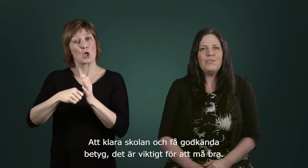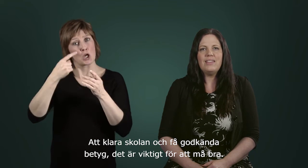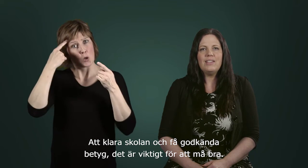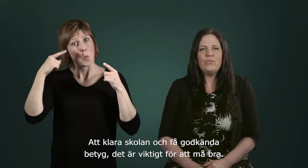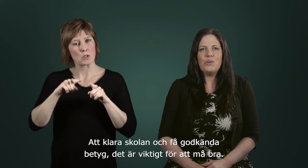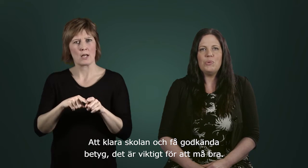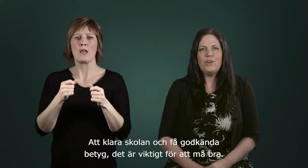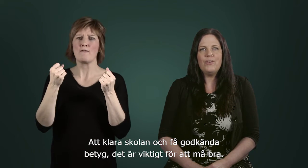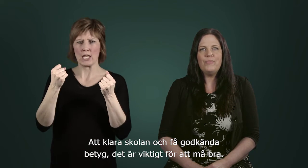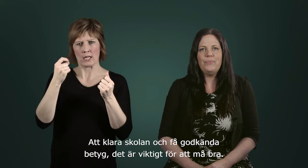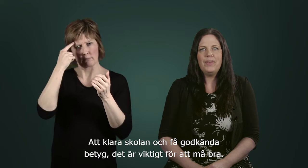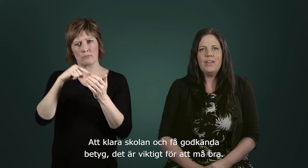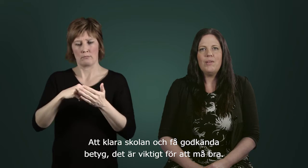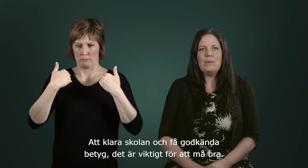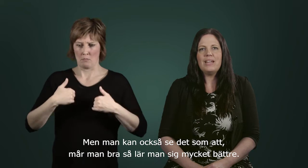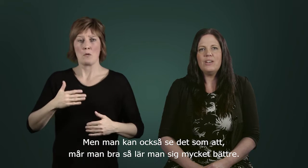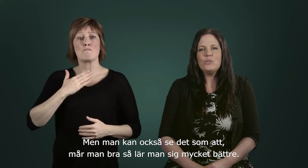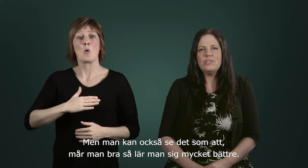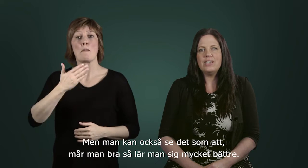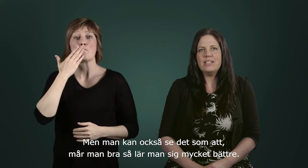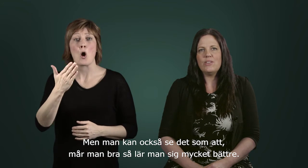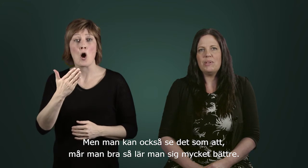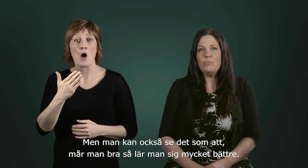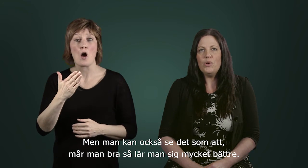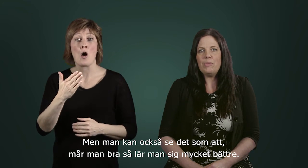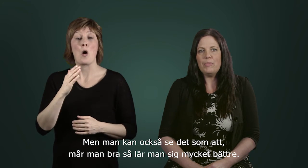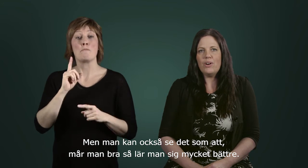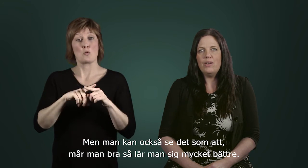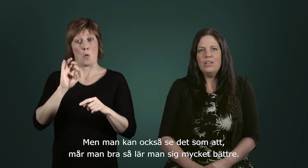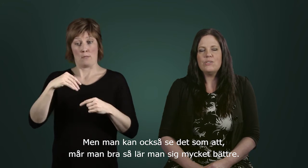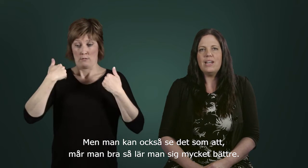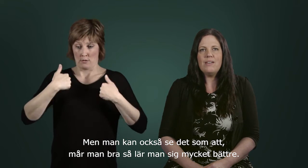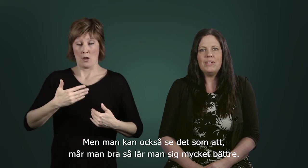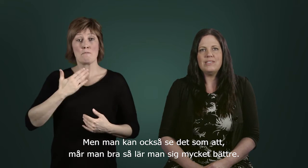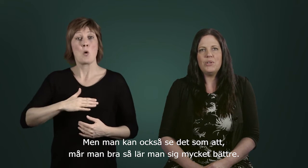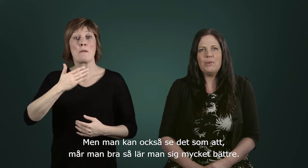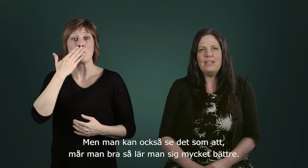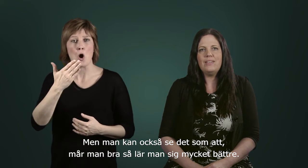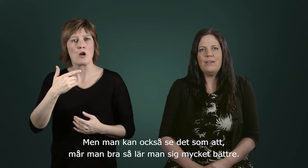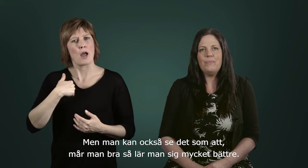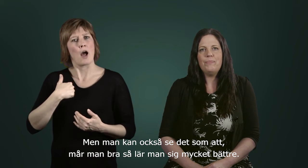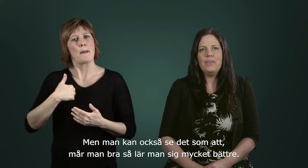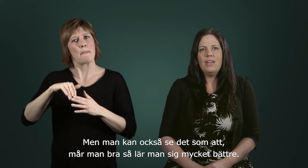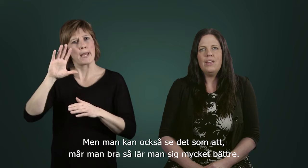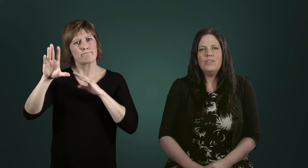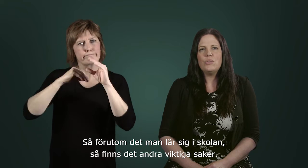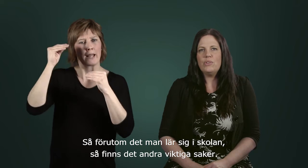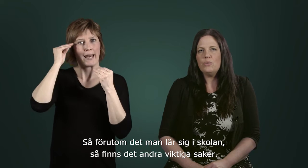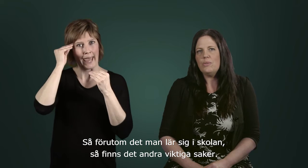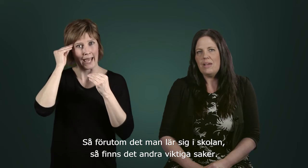viktigt för att må bra. Men man kan också se det som att mår man bra så lär man sig mycket bättre. Så förutom det